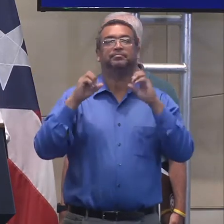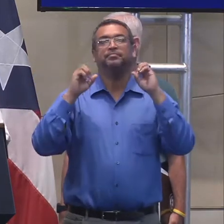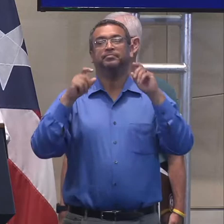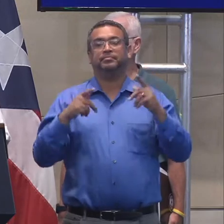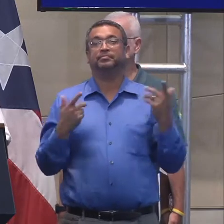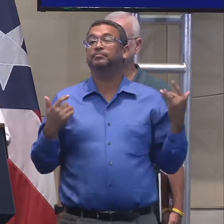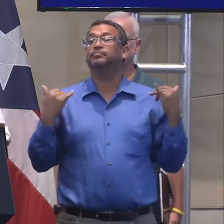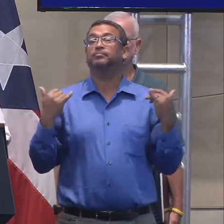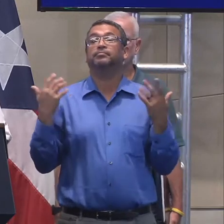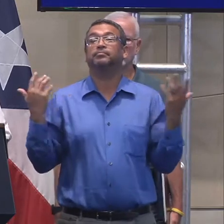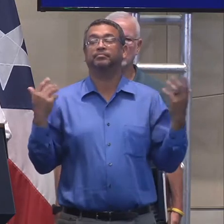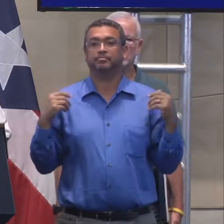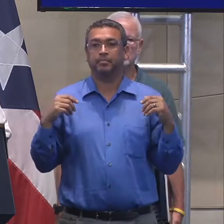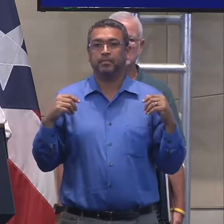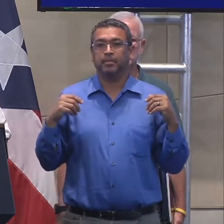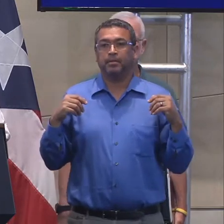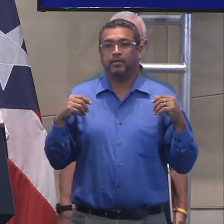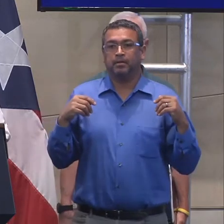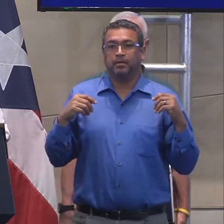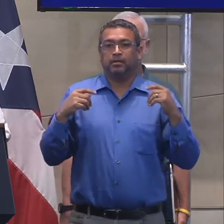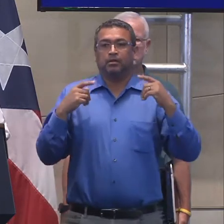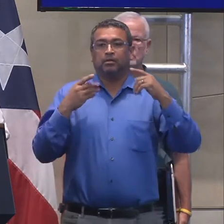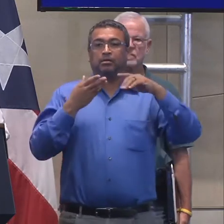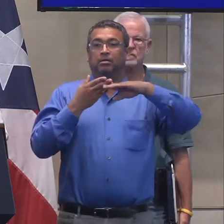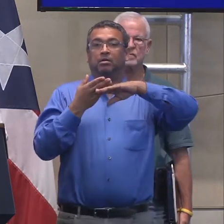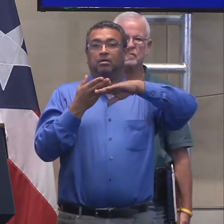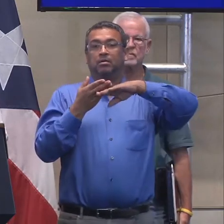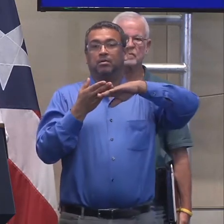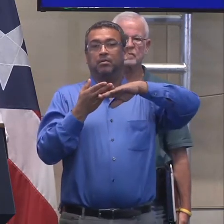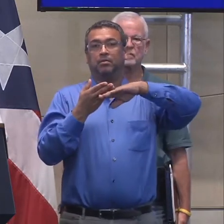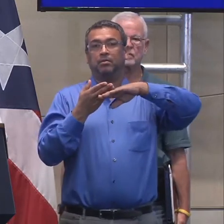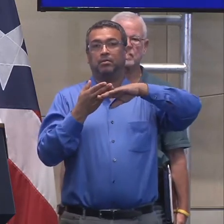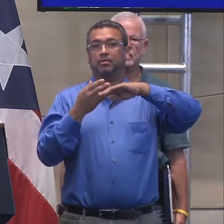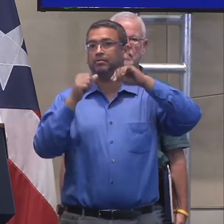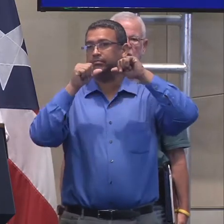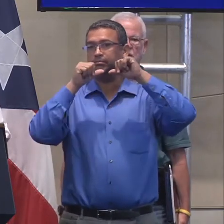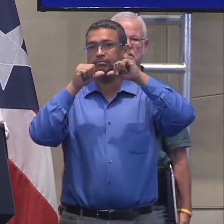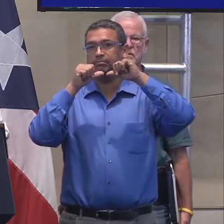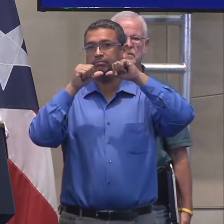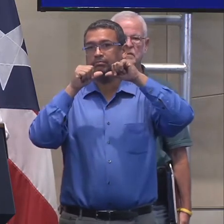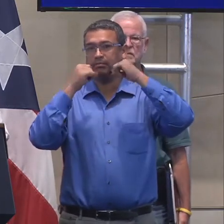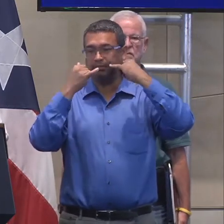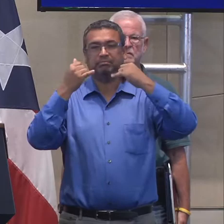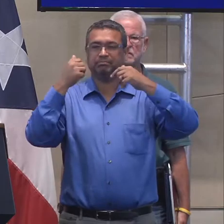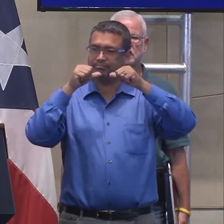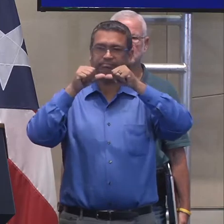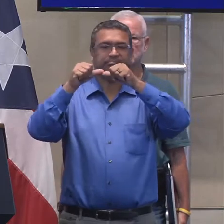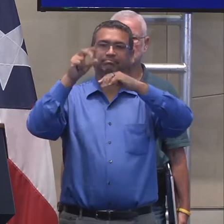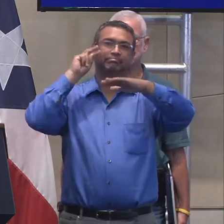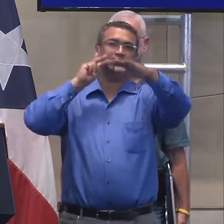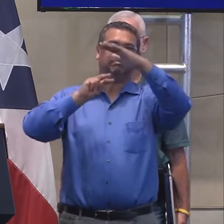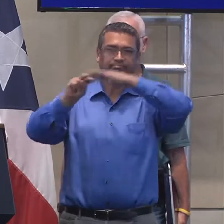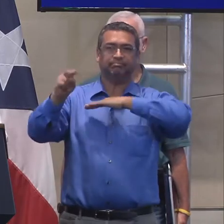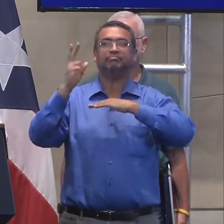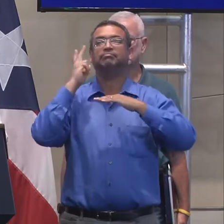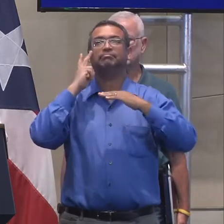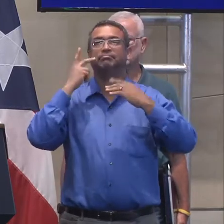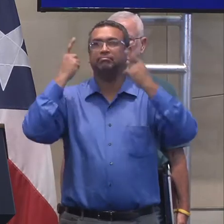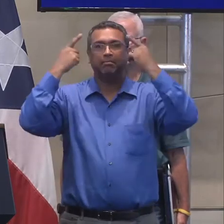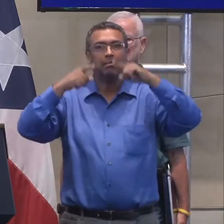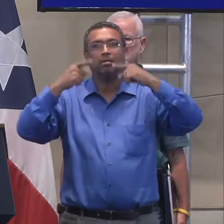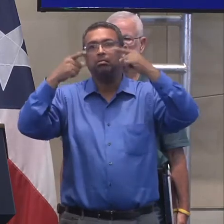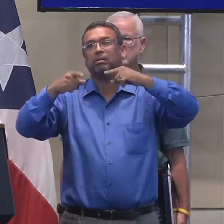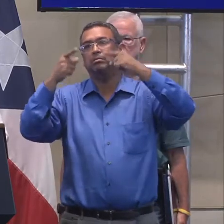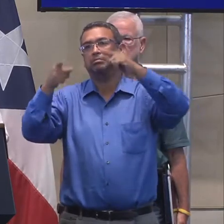al futuro, es algo que no ha ocurrido, pero como siempre hemos dicho, hay que anticipar. Tenemos que prepararnos para la